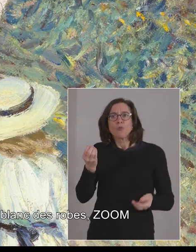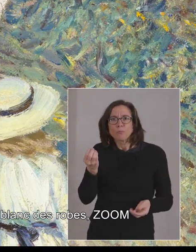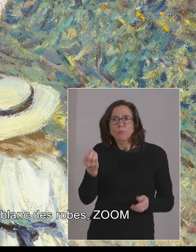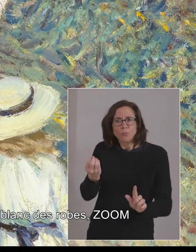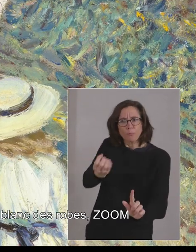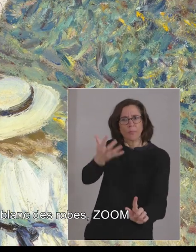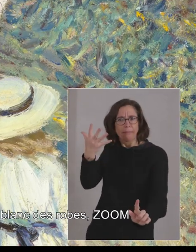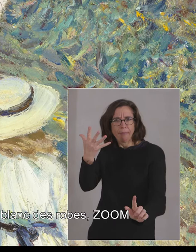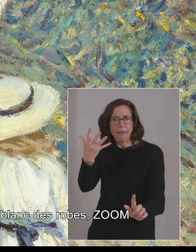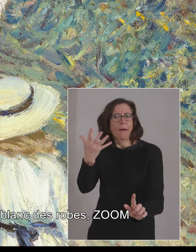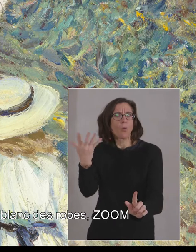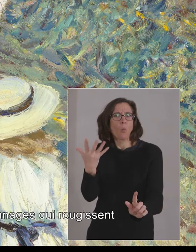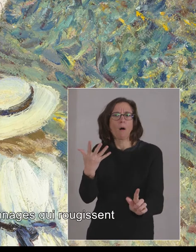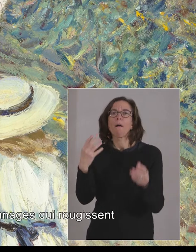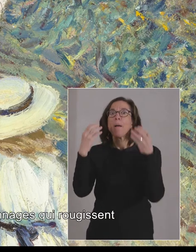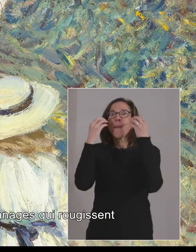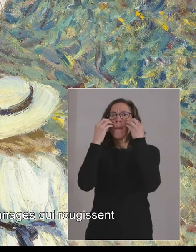personnages qui rougissent.